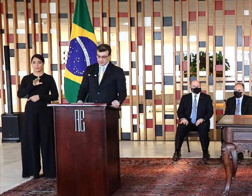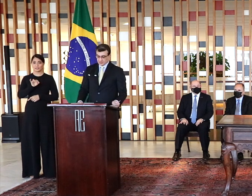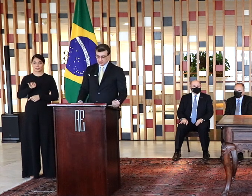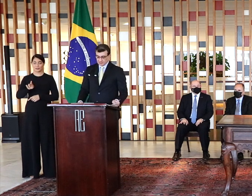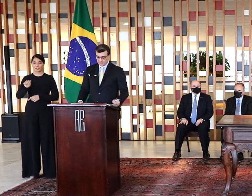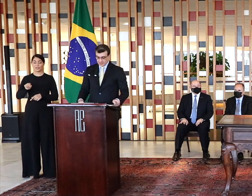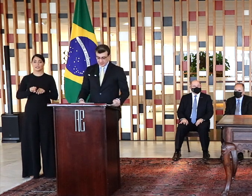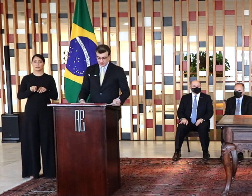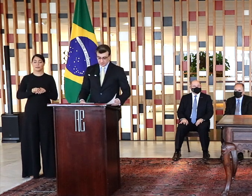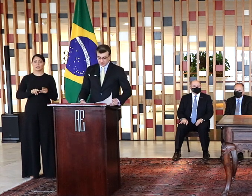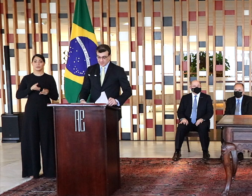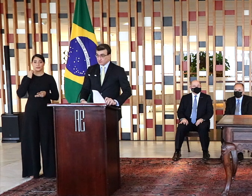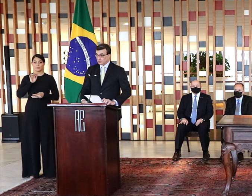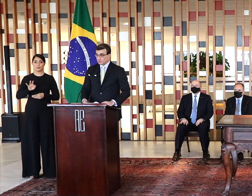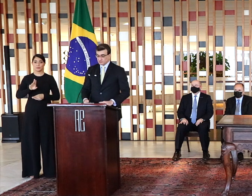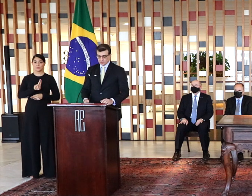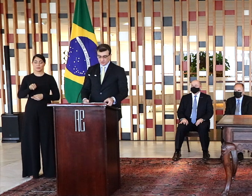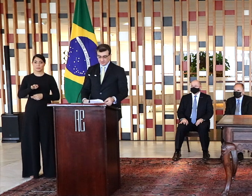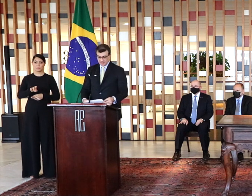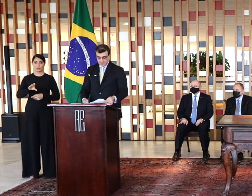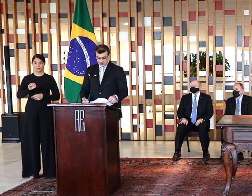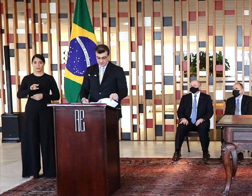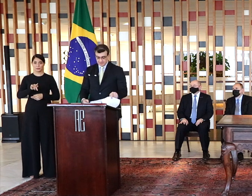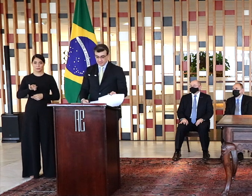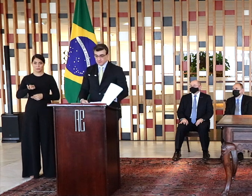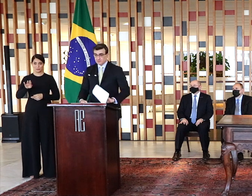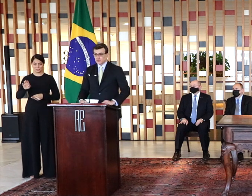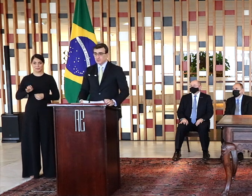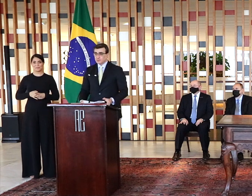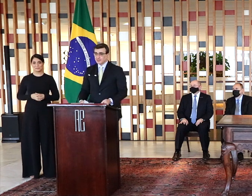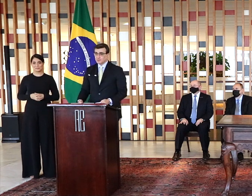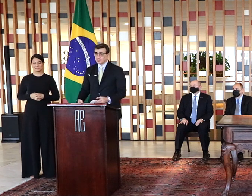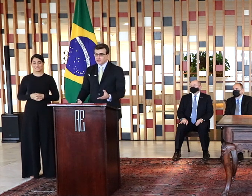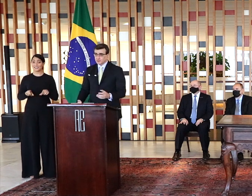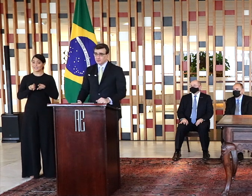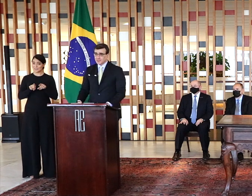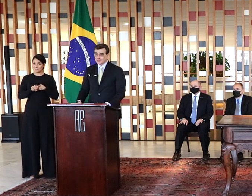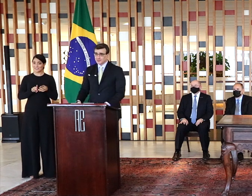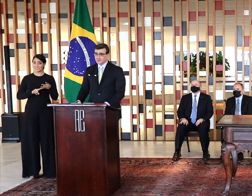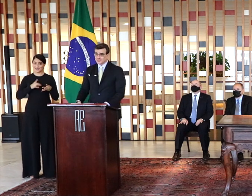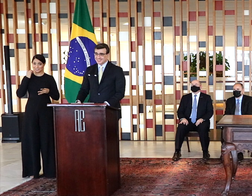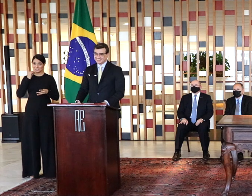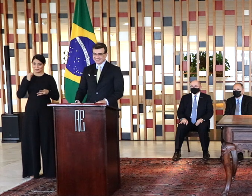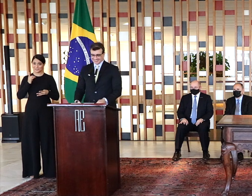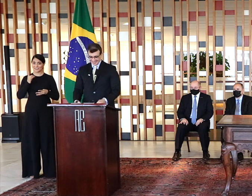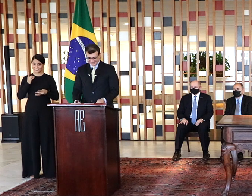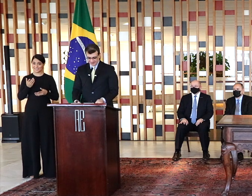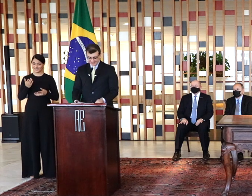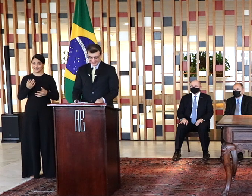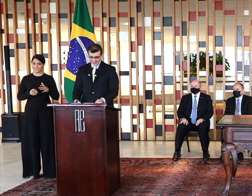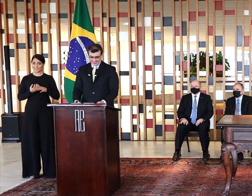e do deputado federal Mário Negro Monte Júnior. E também do deputado embaixador José Carlos da Fonseca